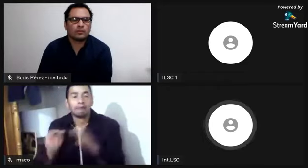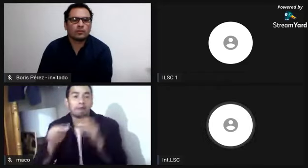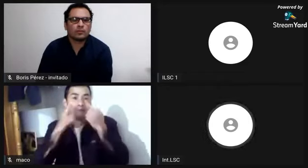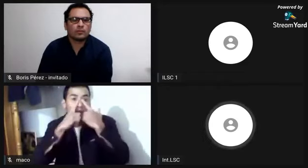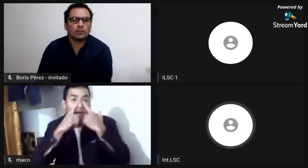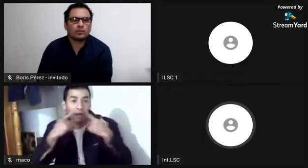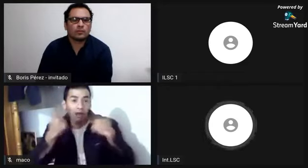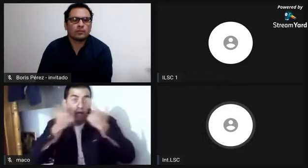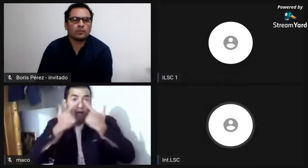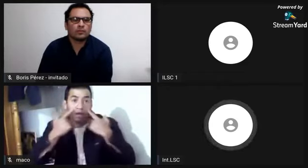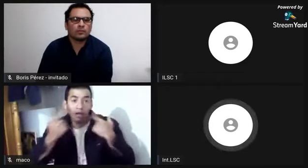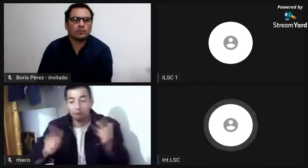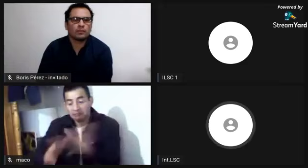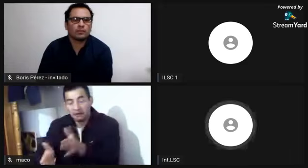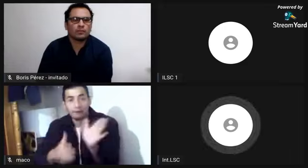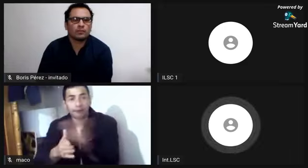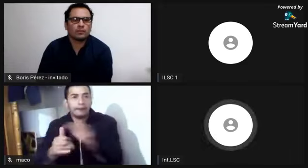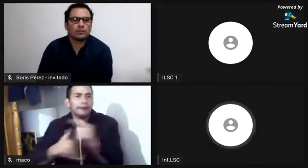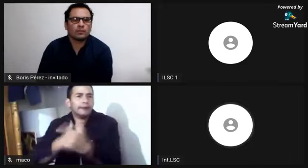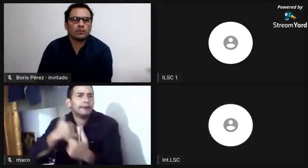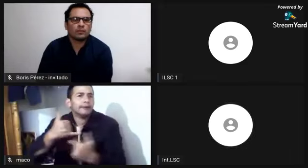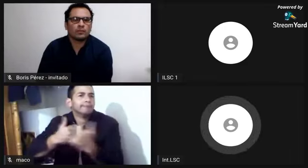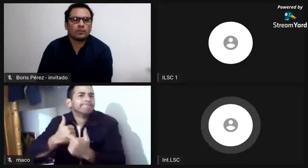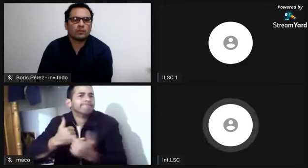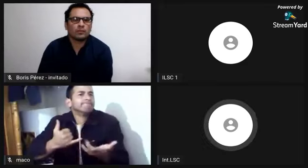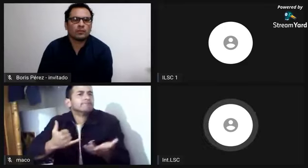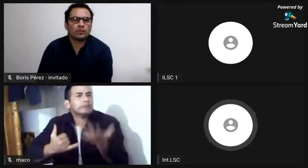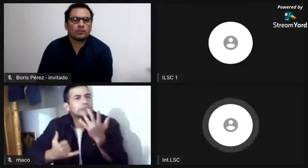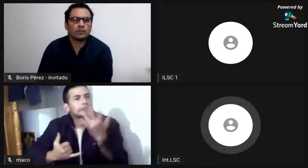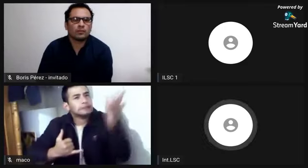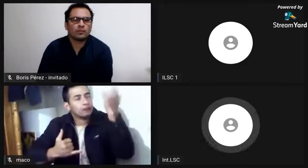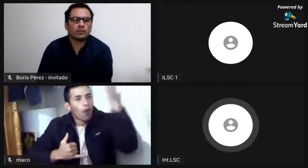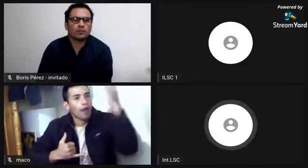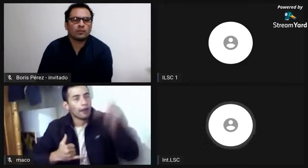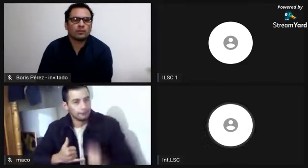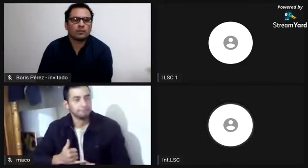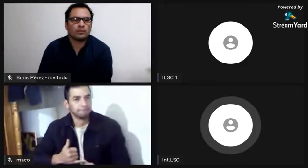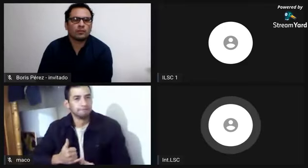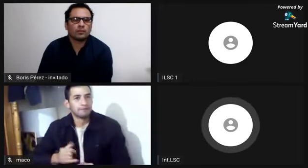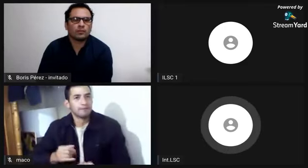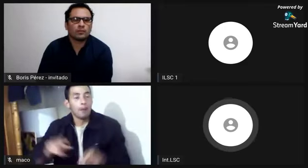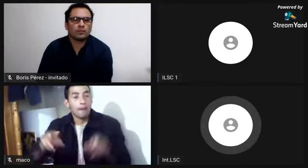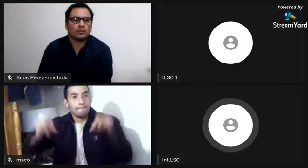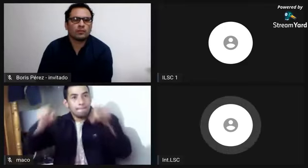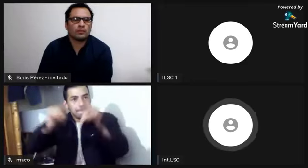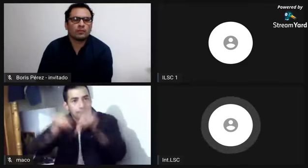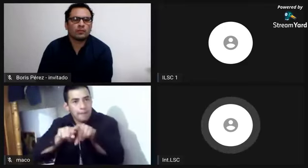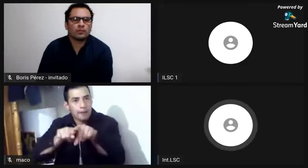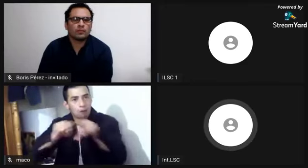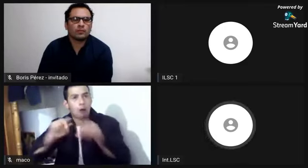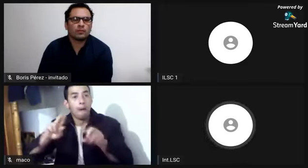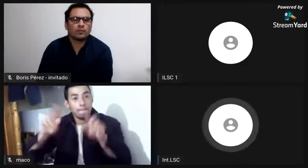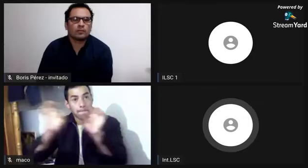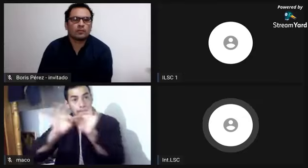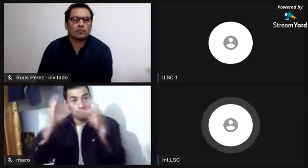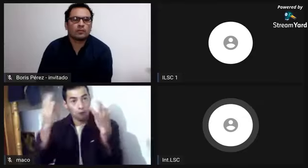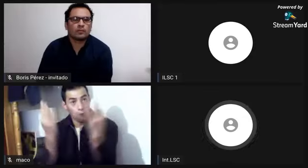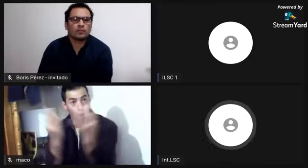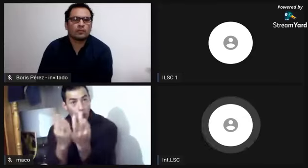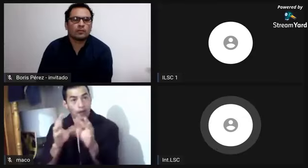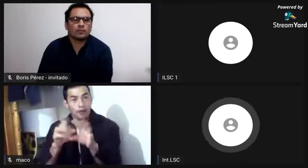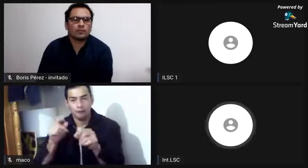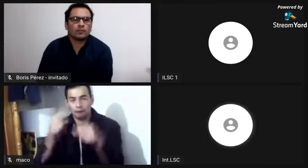amos o cuando lograban su libertad? Entiendo que también al ser perseguidos muchos eran